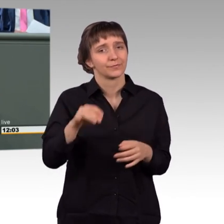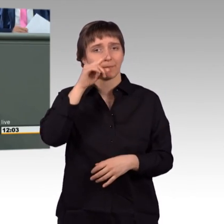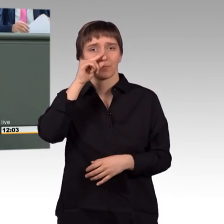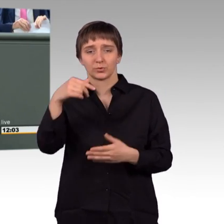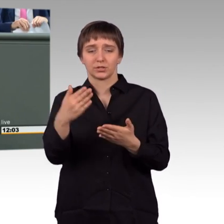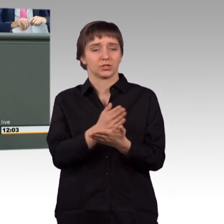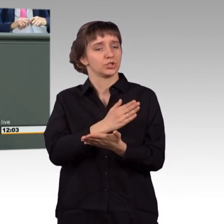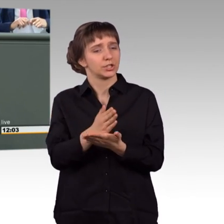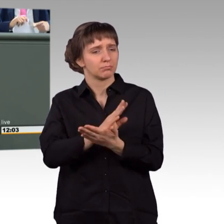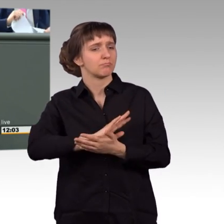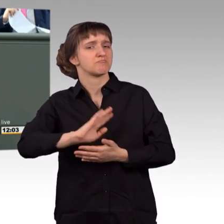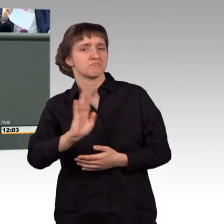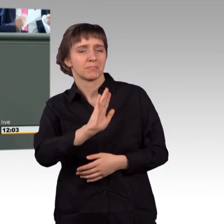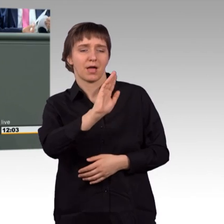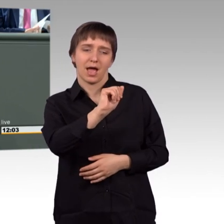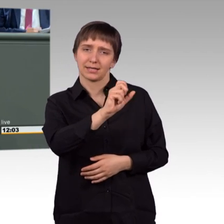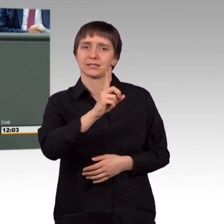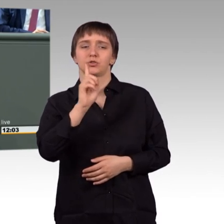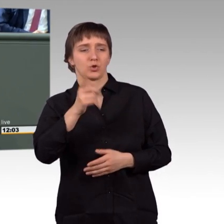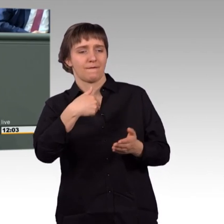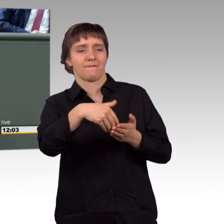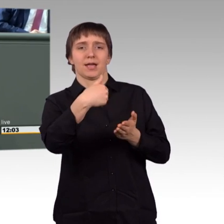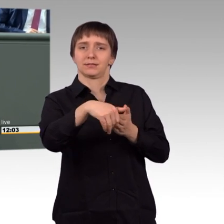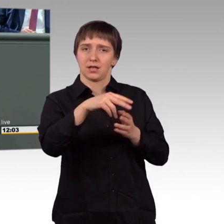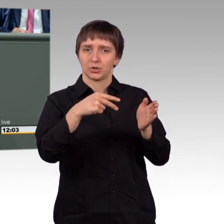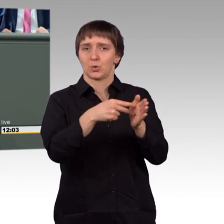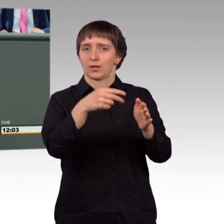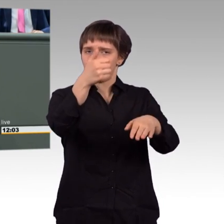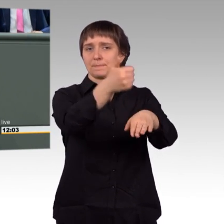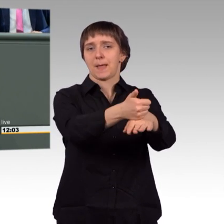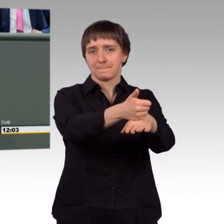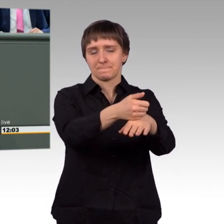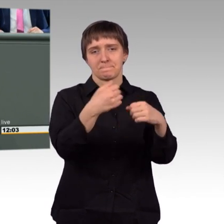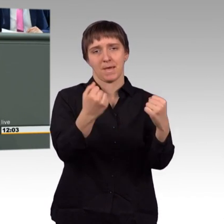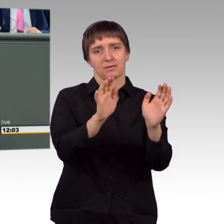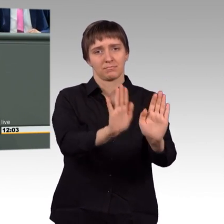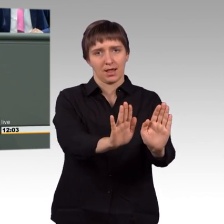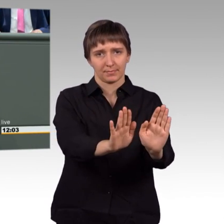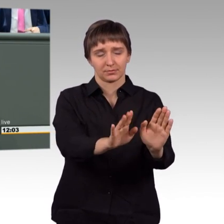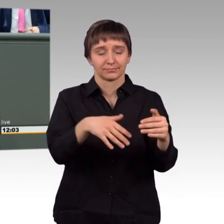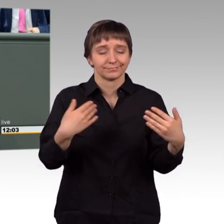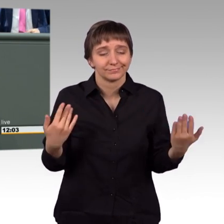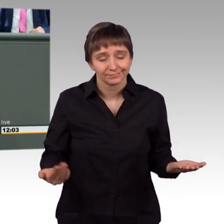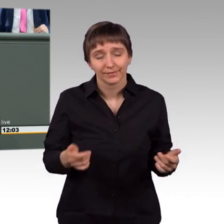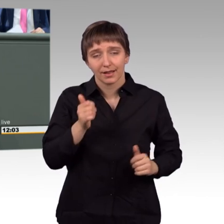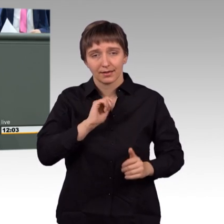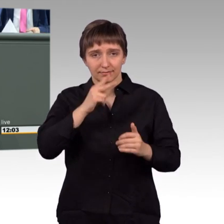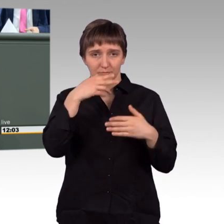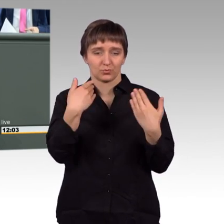weiter die Macht im Land anstreben kann. Und es sieht ja auch so aus, als würde er dabei vorankommen. Diejenigen, die